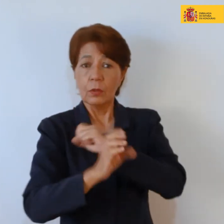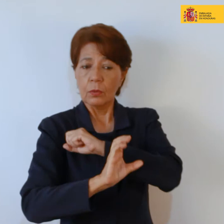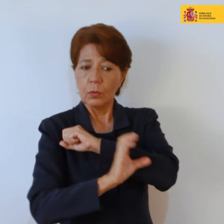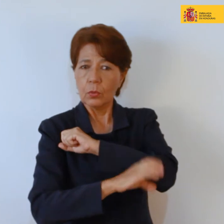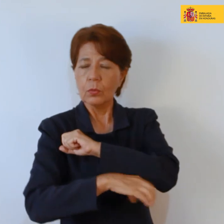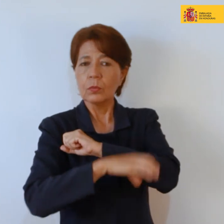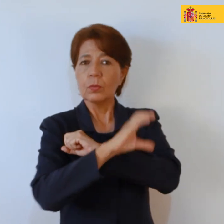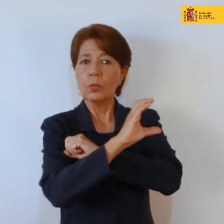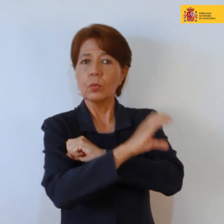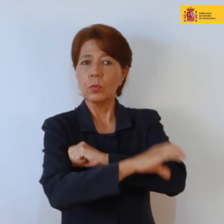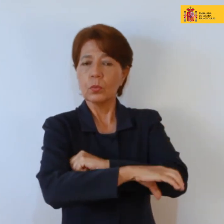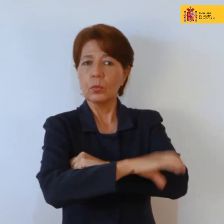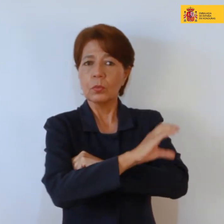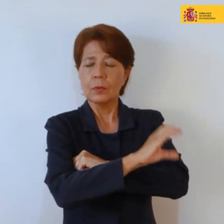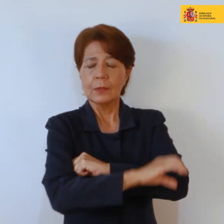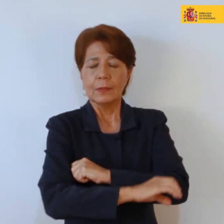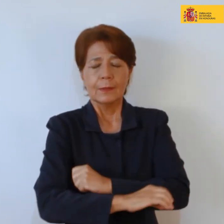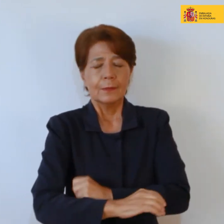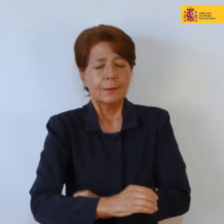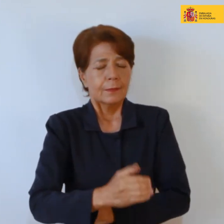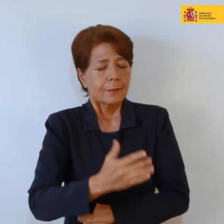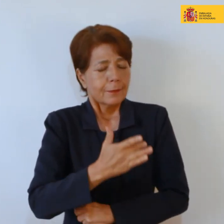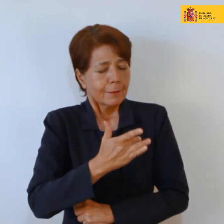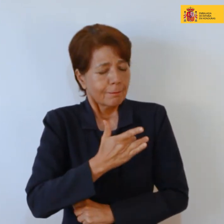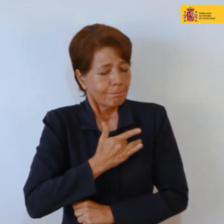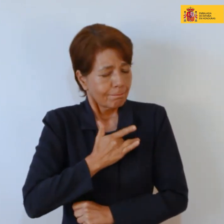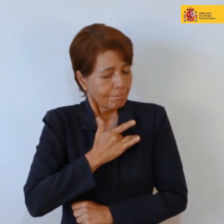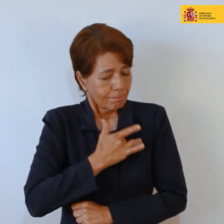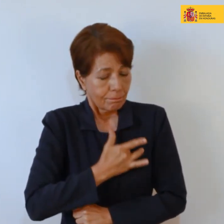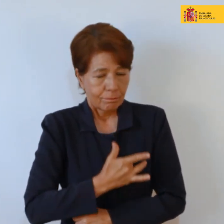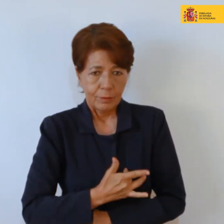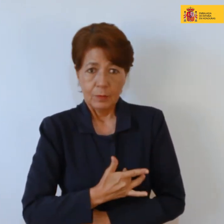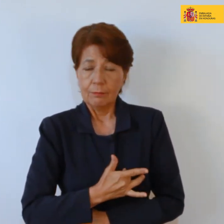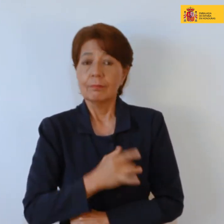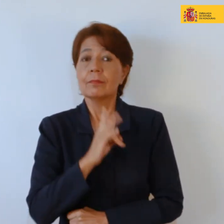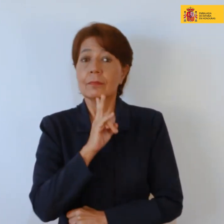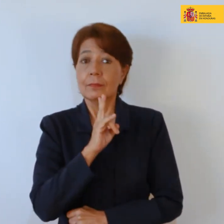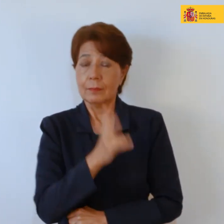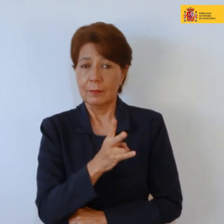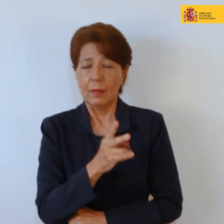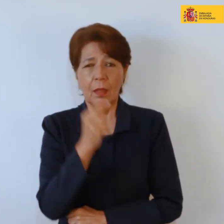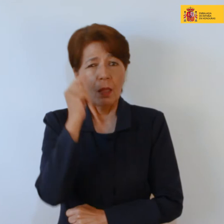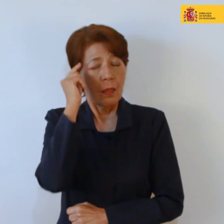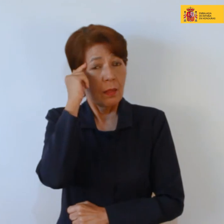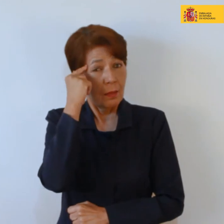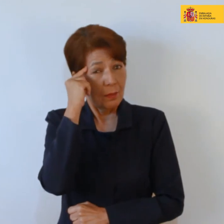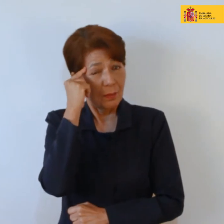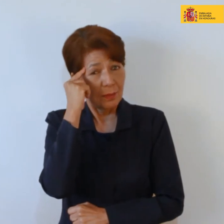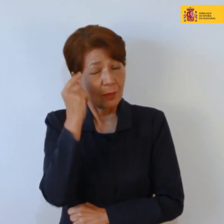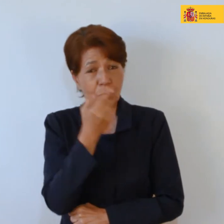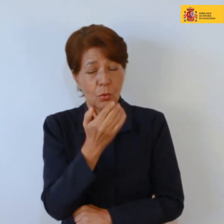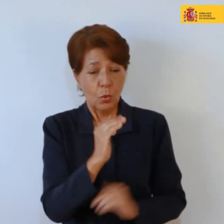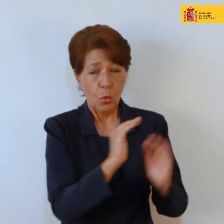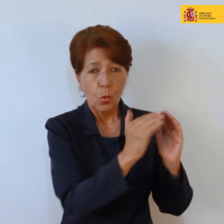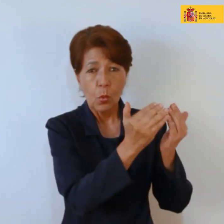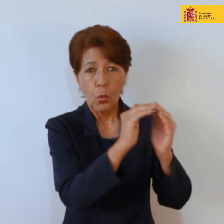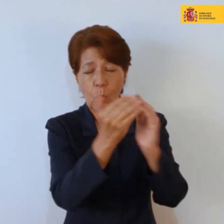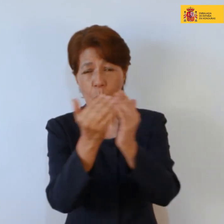cedeño me causó mucha tristeza, la verdad. Pensar cómo toda una población se ve afectada